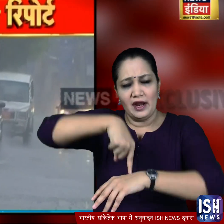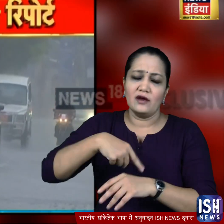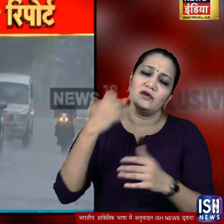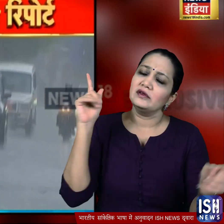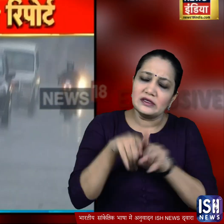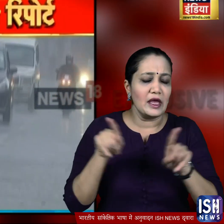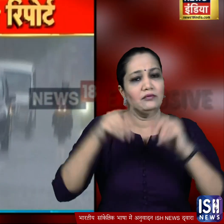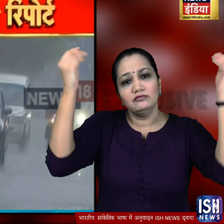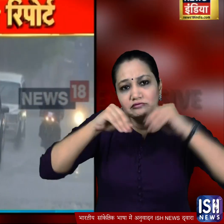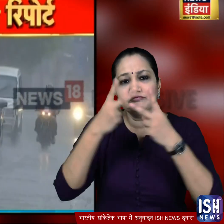ऐसा ही माहौल बना रहेगा